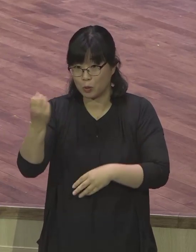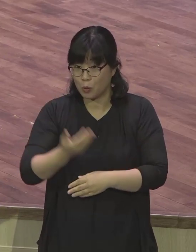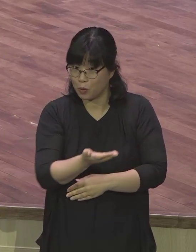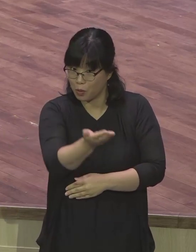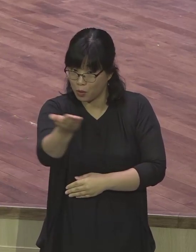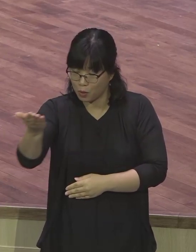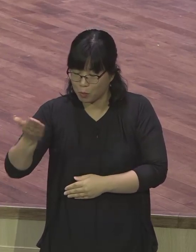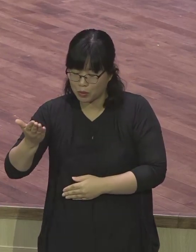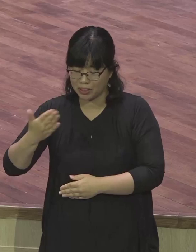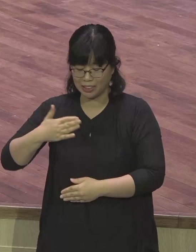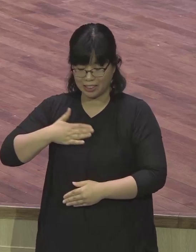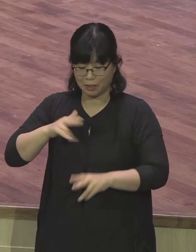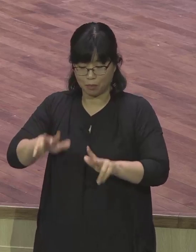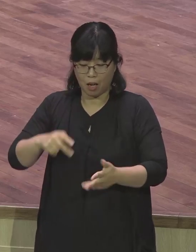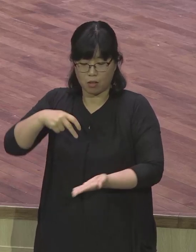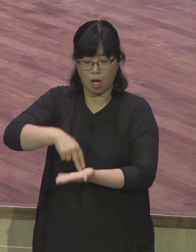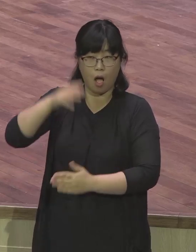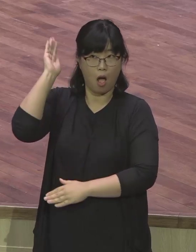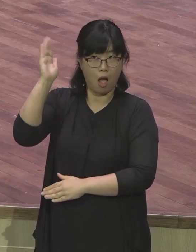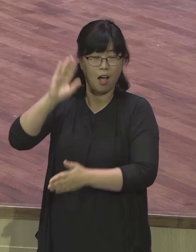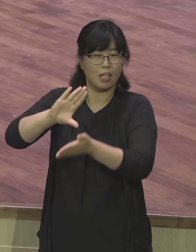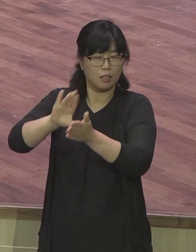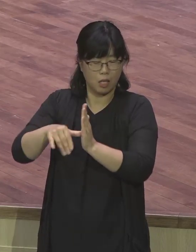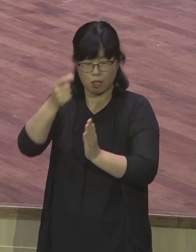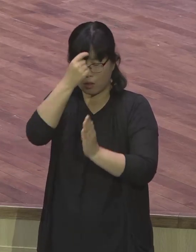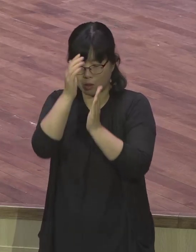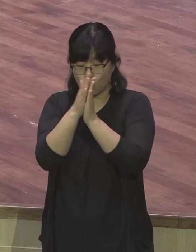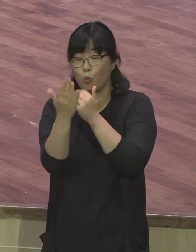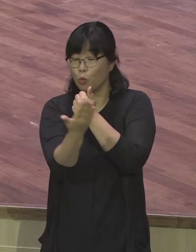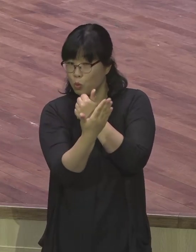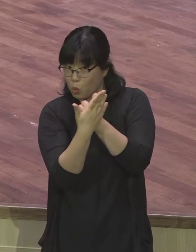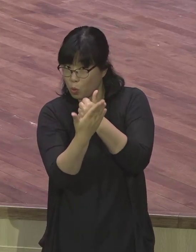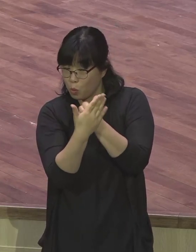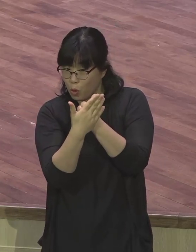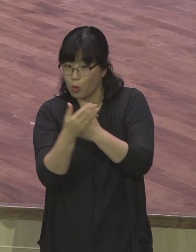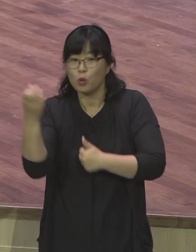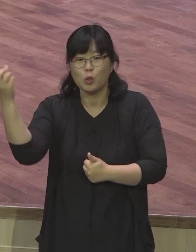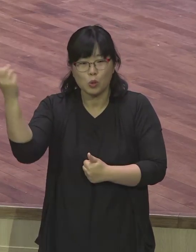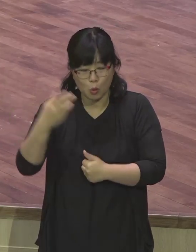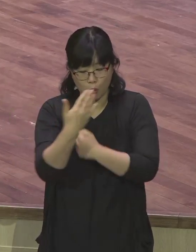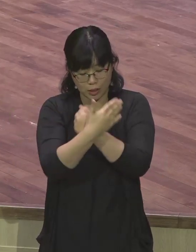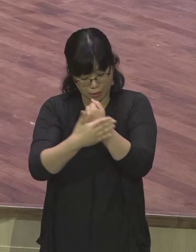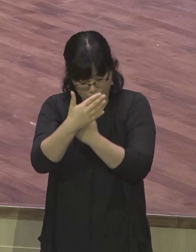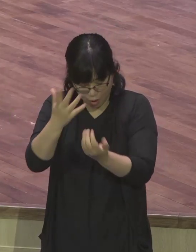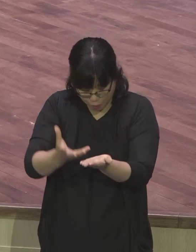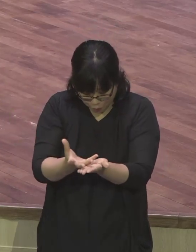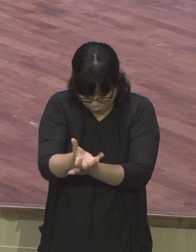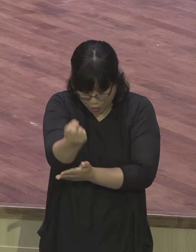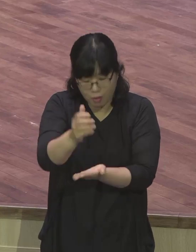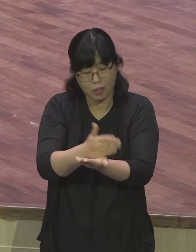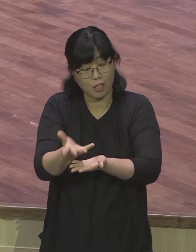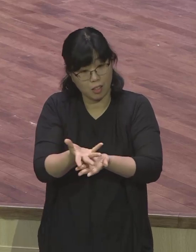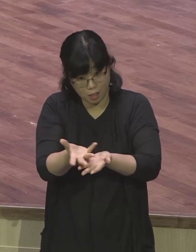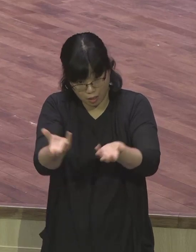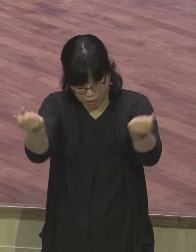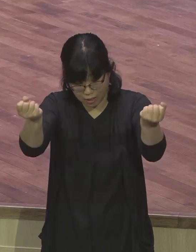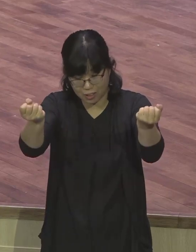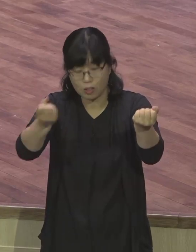주시고 또 하나님의 말씀 속에서 하나님이 주시는 은혜를 충만히 받는 예배가 되시기를 오늘 예수님의 이름으로 축복합니다